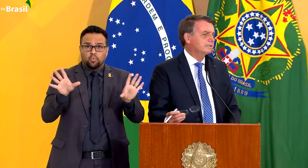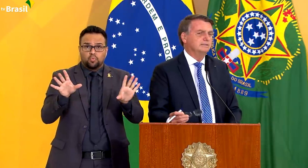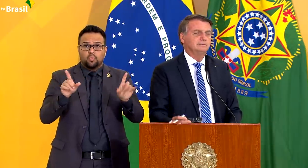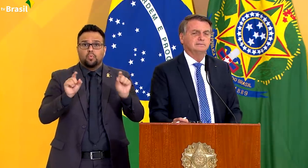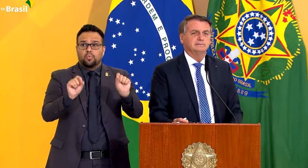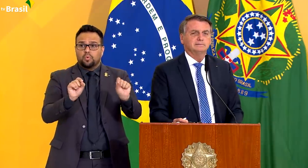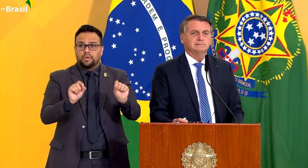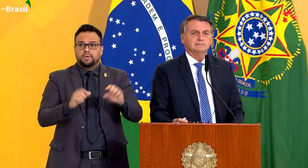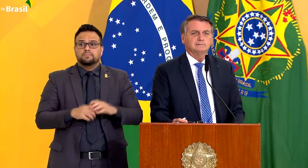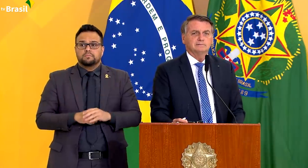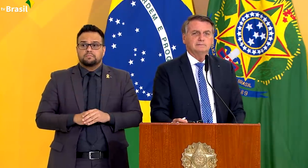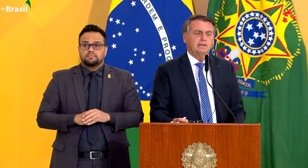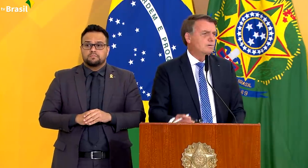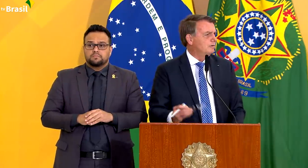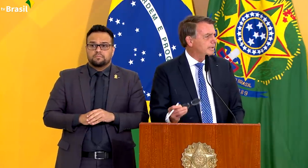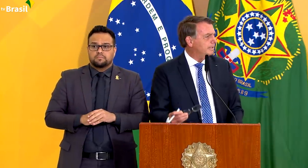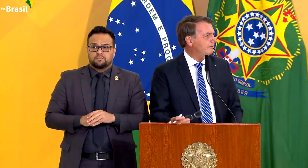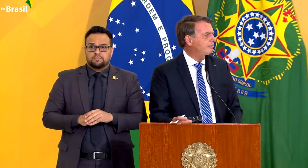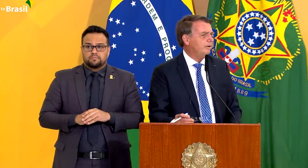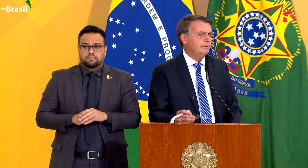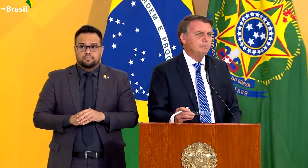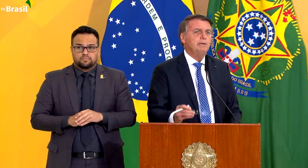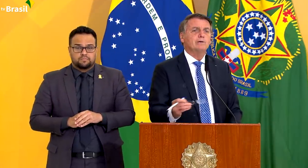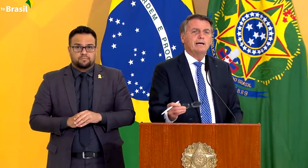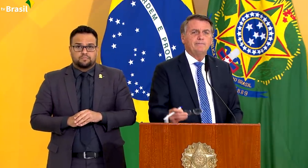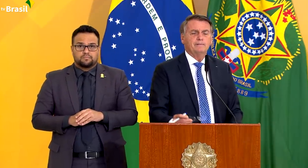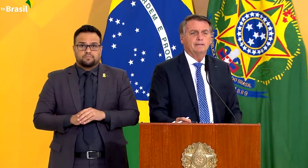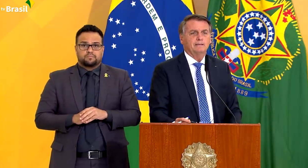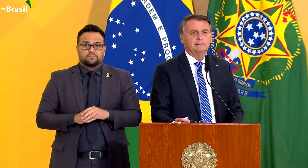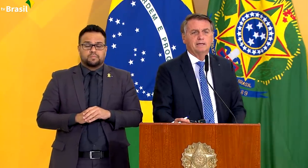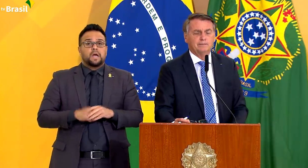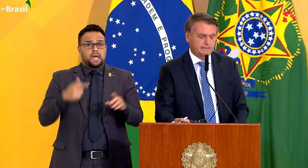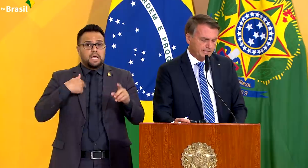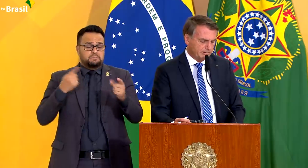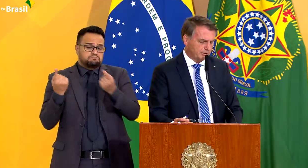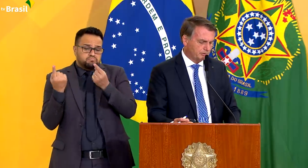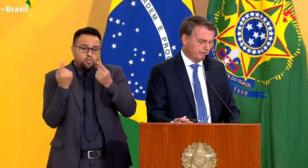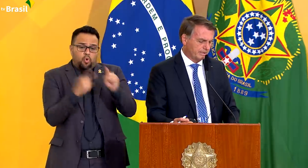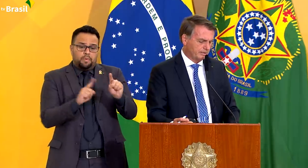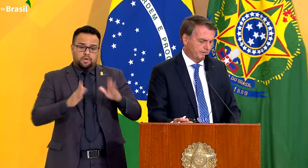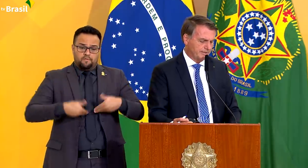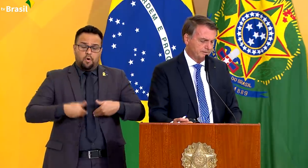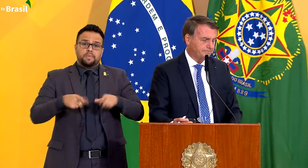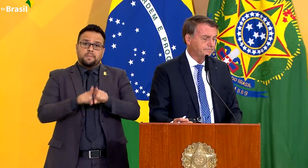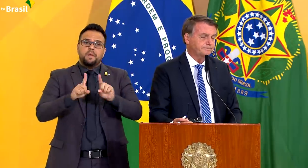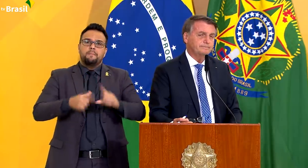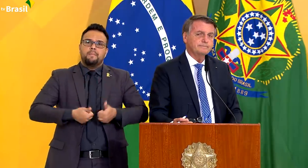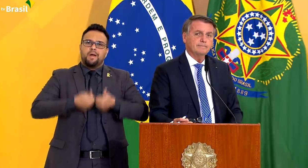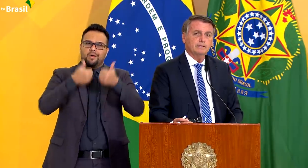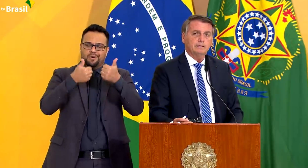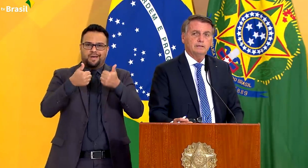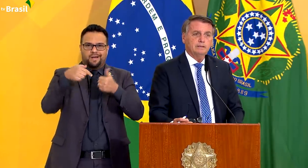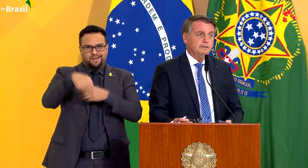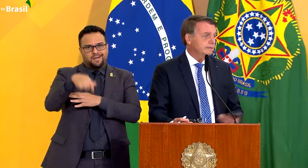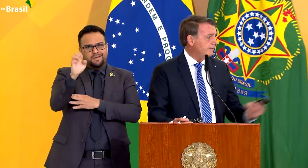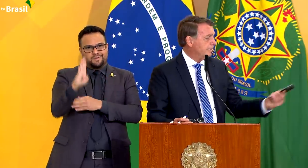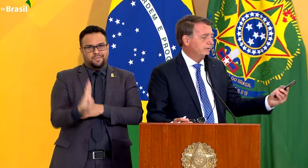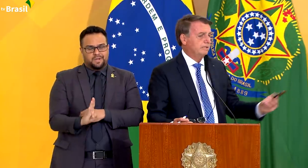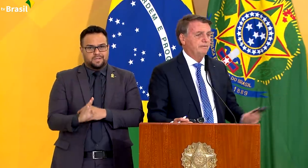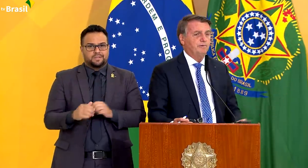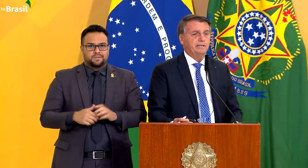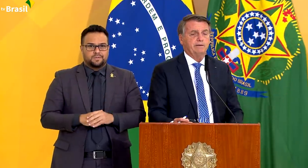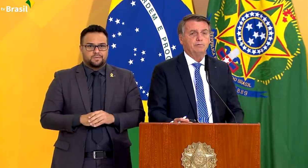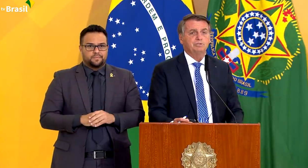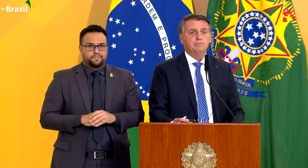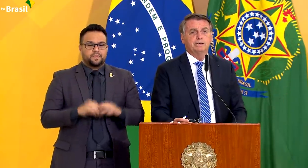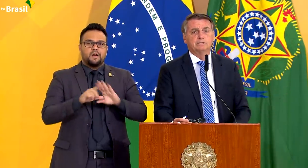maneira de combater a fome ou melhorar na alimentação de todos aqui no Brasil. Estava